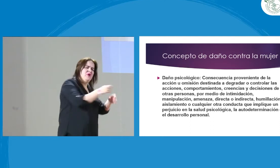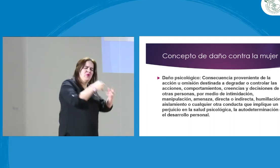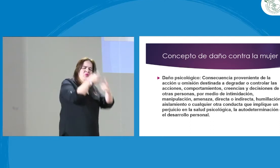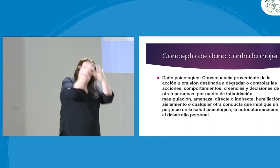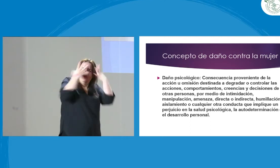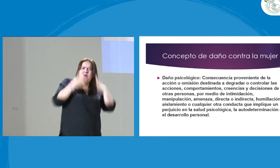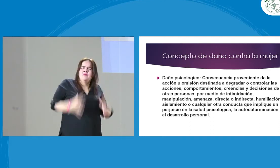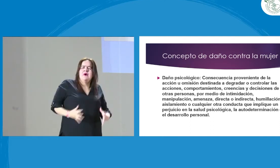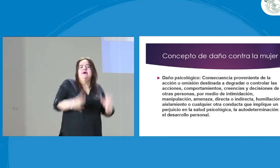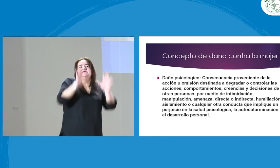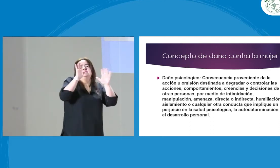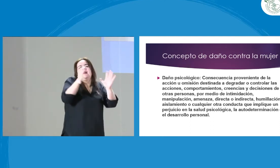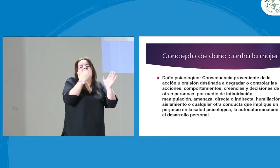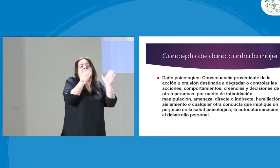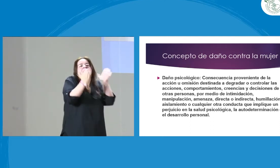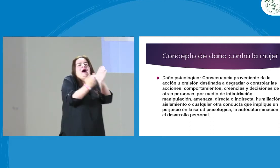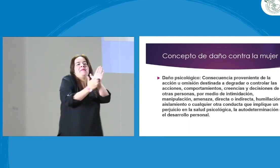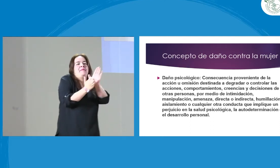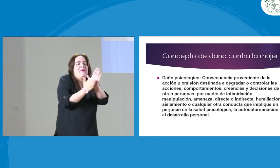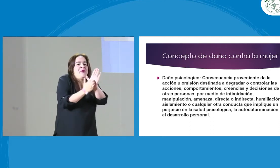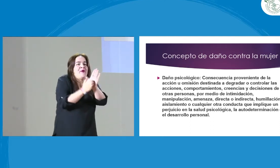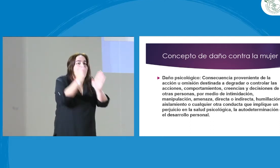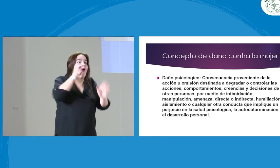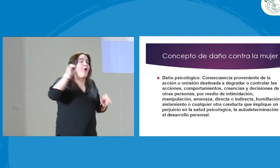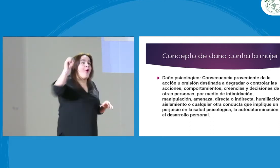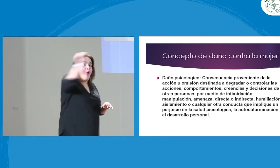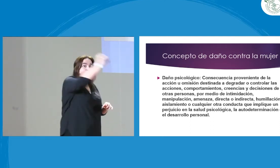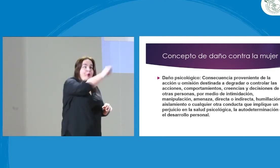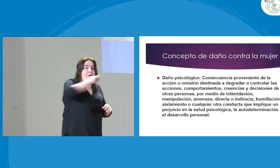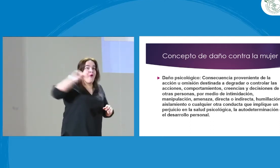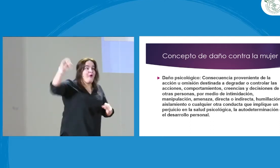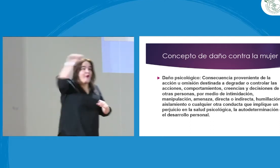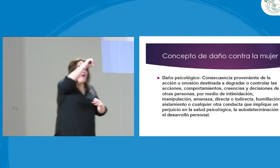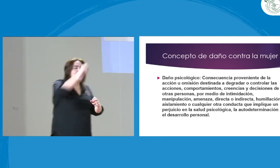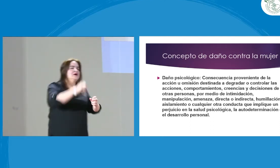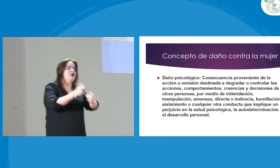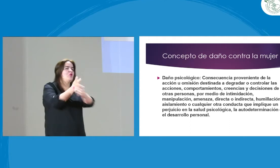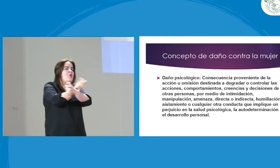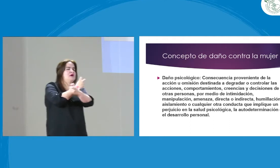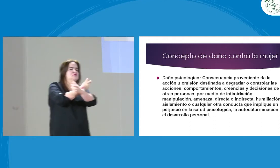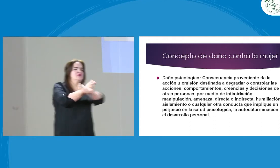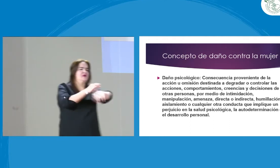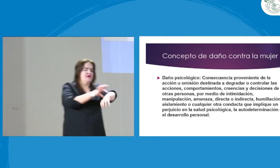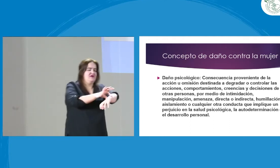laceraciones. No importa que usted tenga un daño físico. Por ejemplo, los hombres